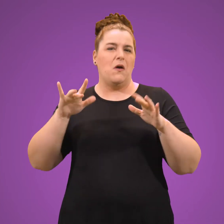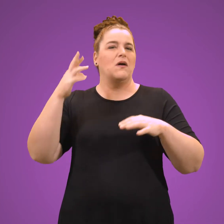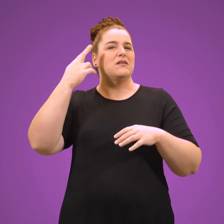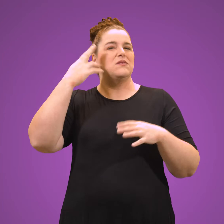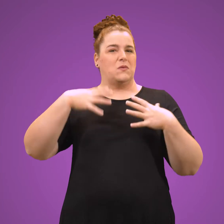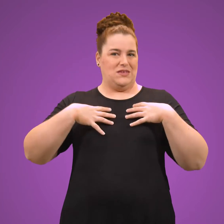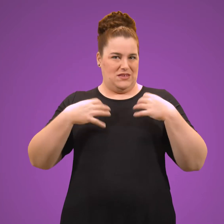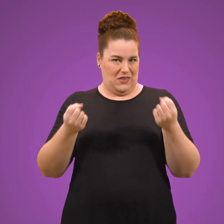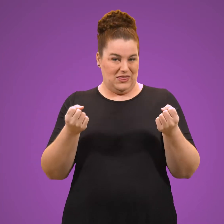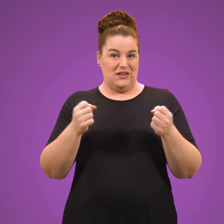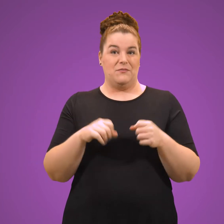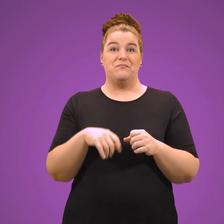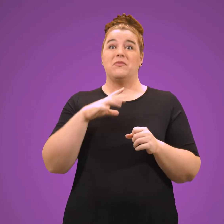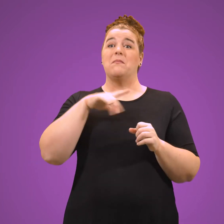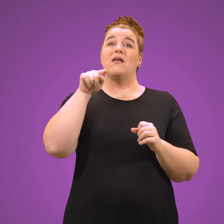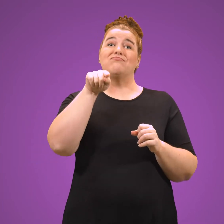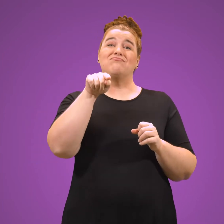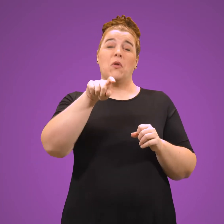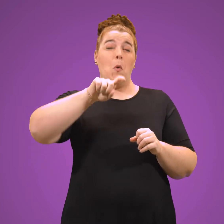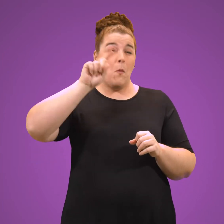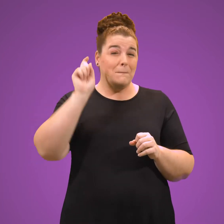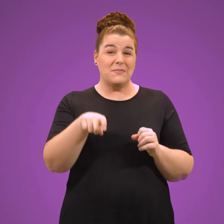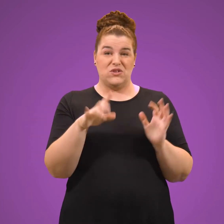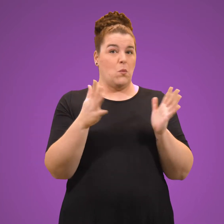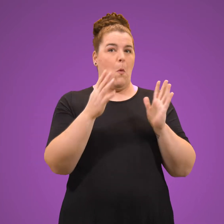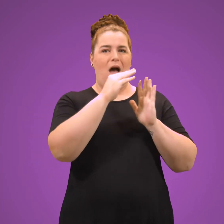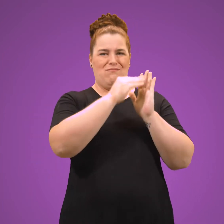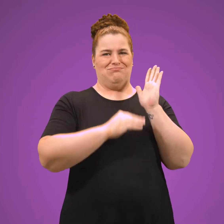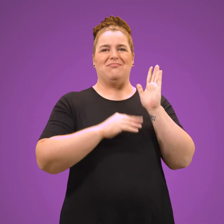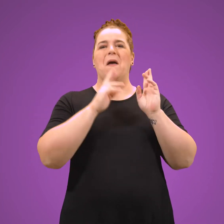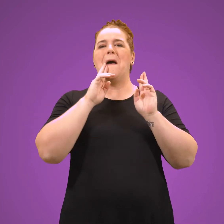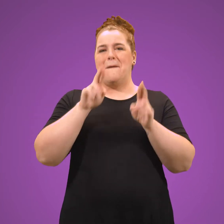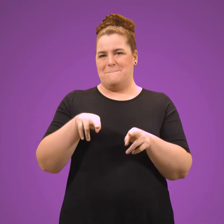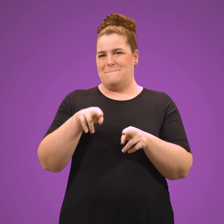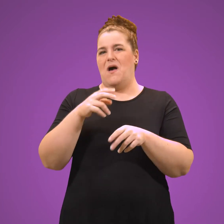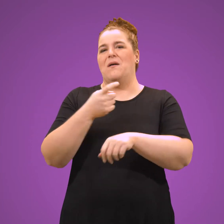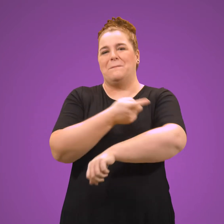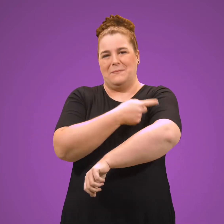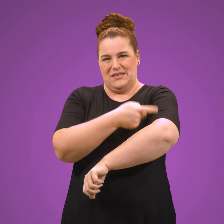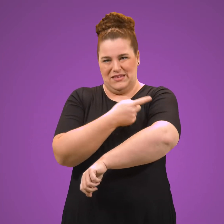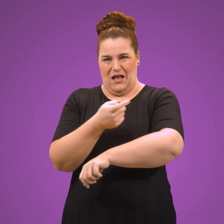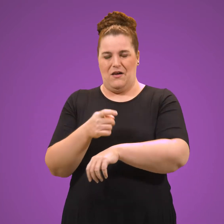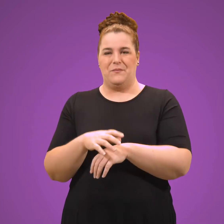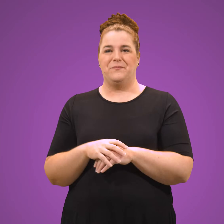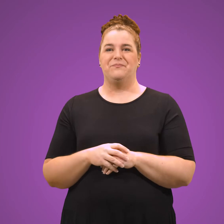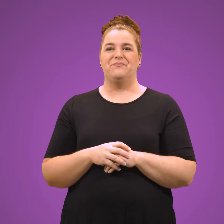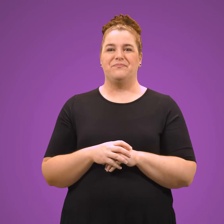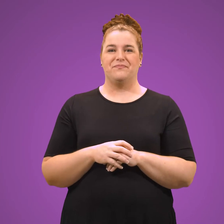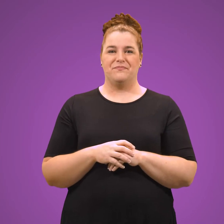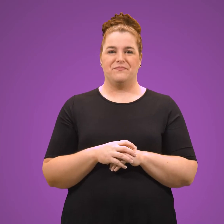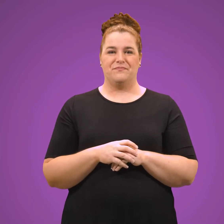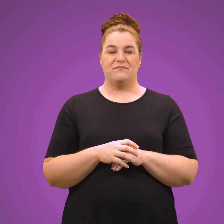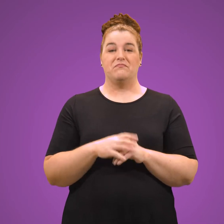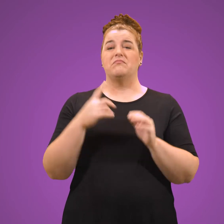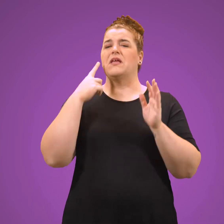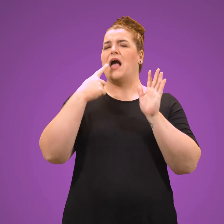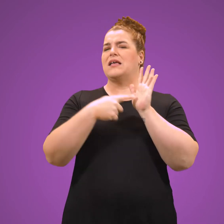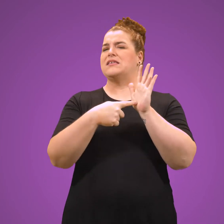Ce sont des problèmes de santé graves qui limitent les possibilités de travailler d'un adulte. Ces problèmes de santé doivent être constatés par un médecin dans un